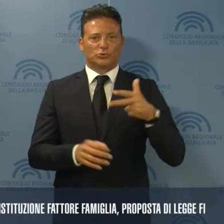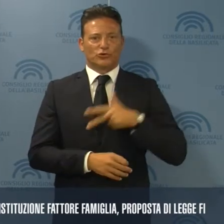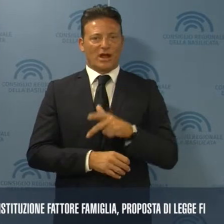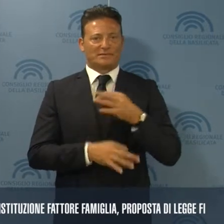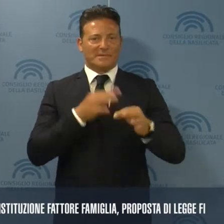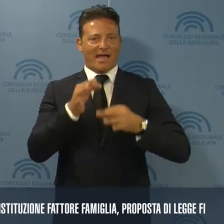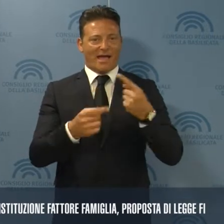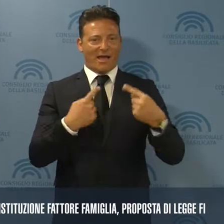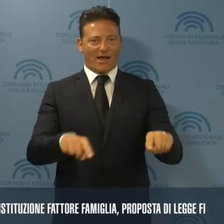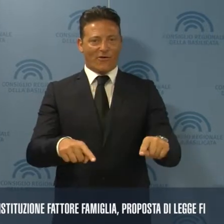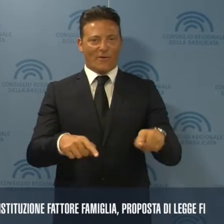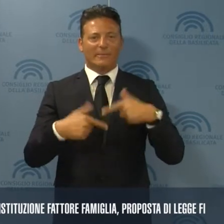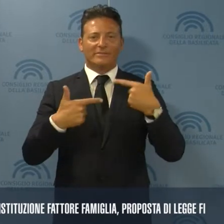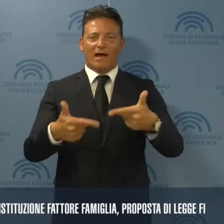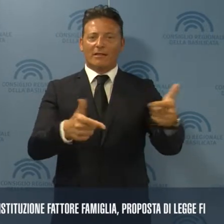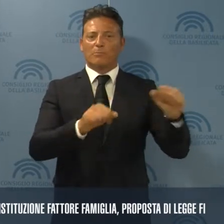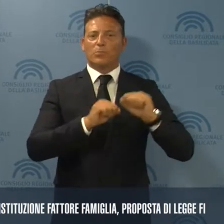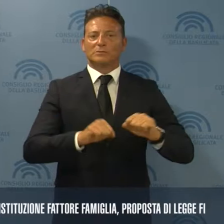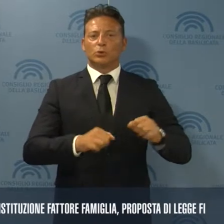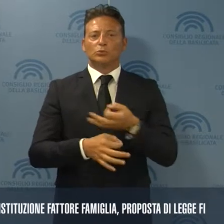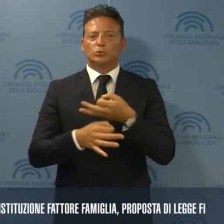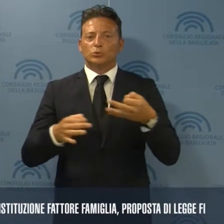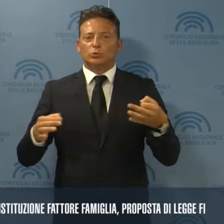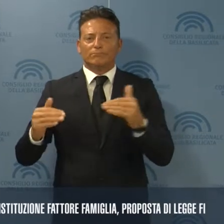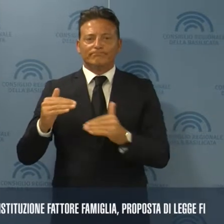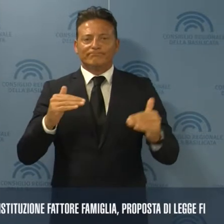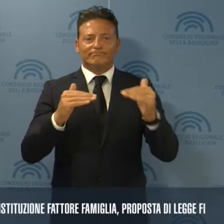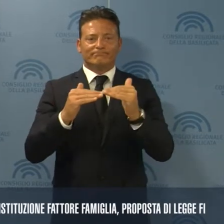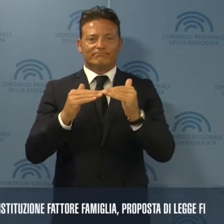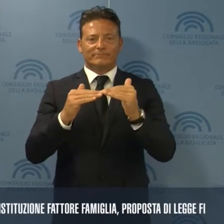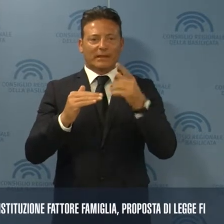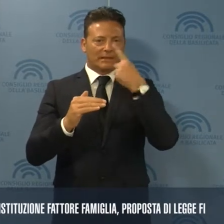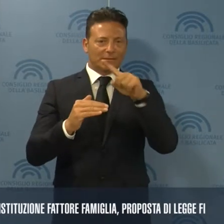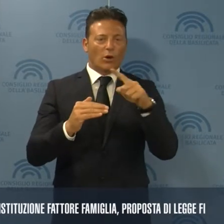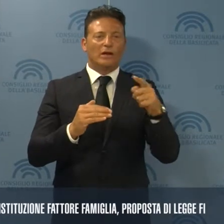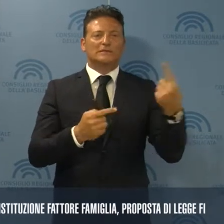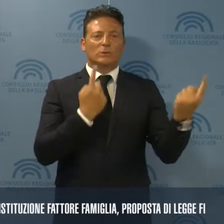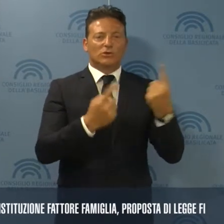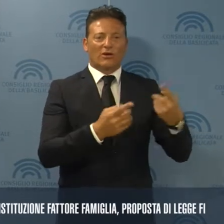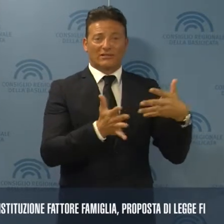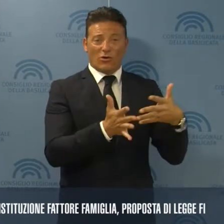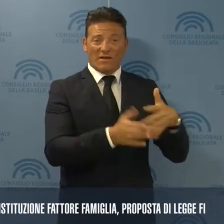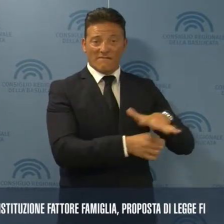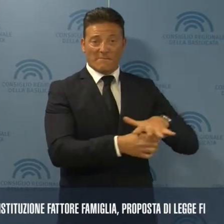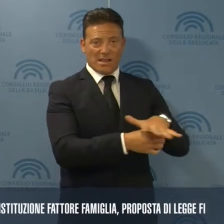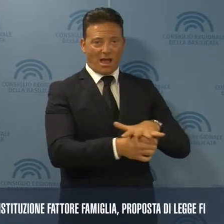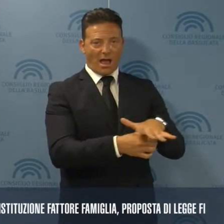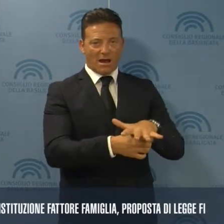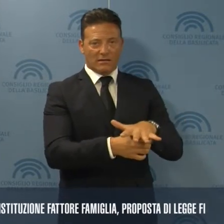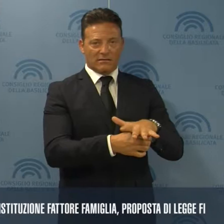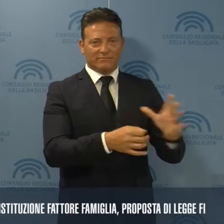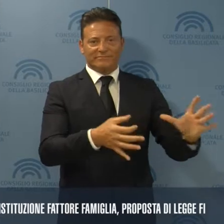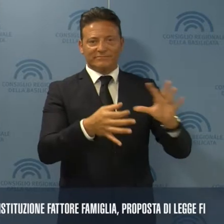spiegano, per consentire la giusta ponderazione di elementi di criticità familiare che il